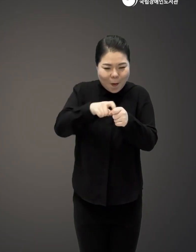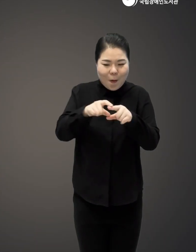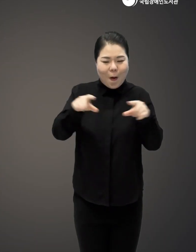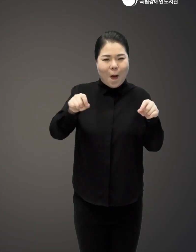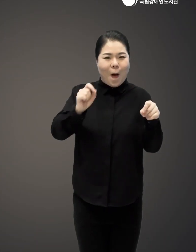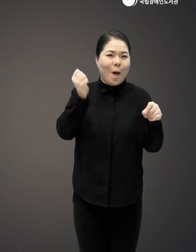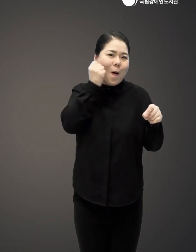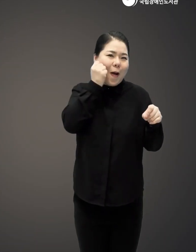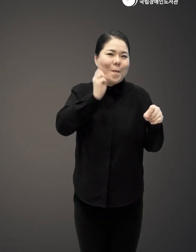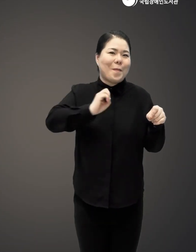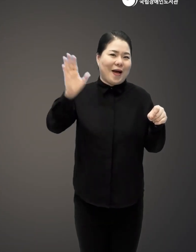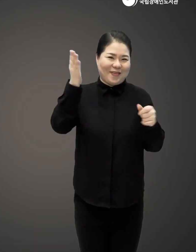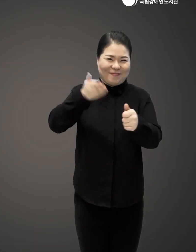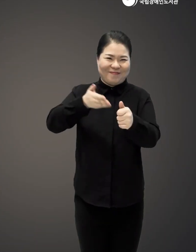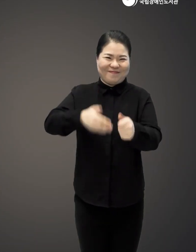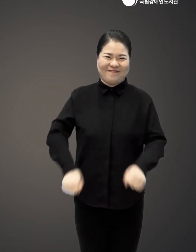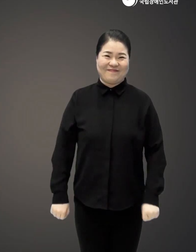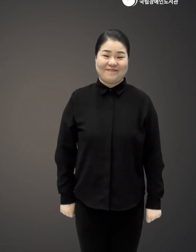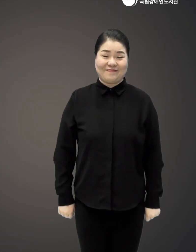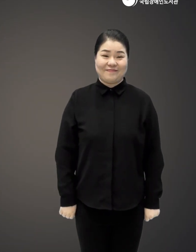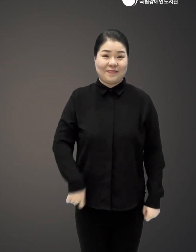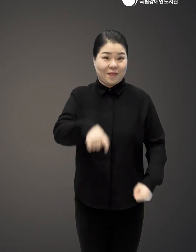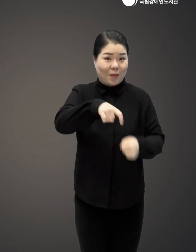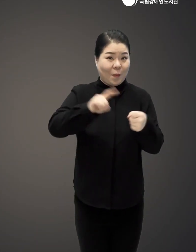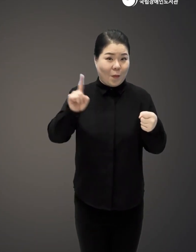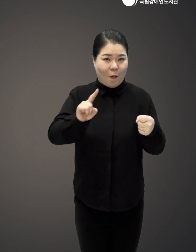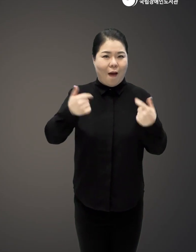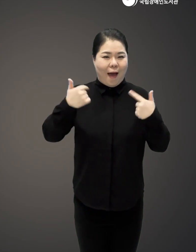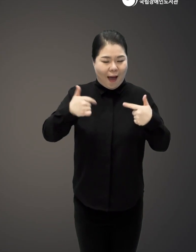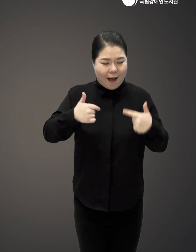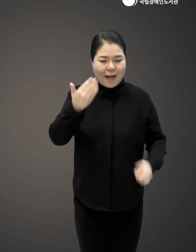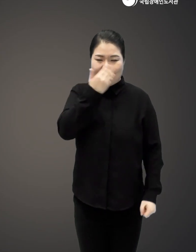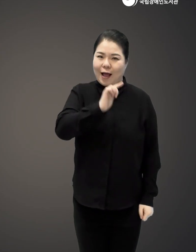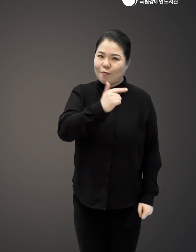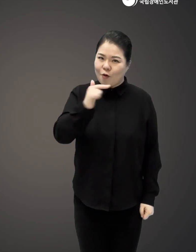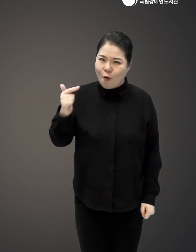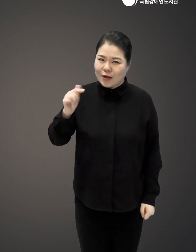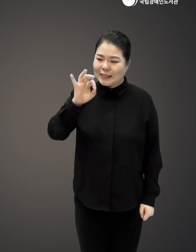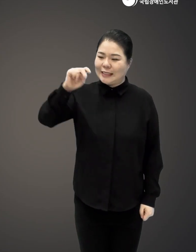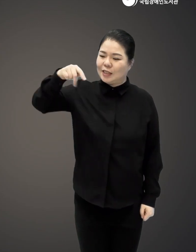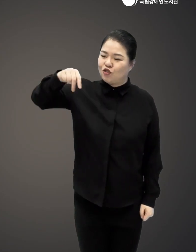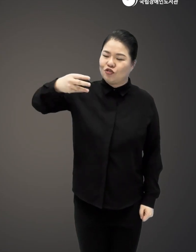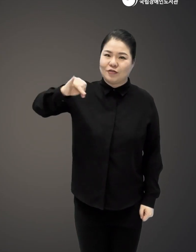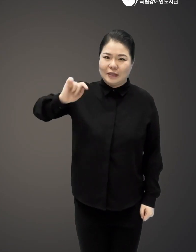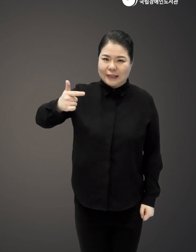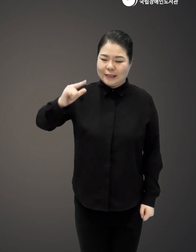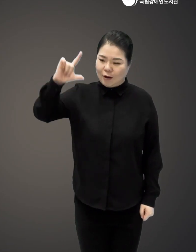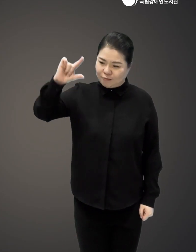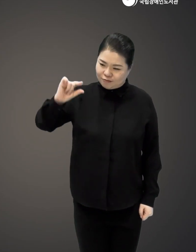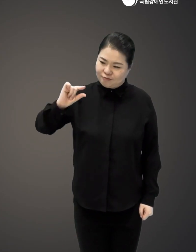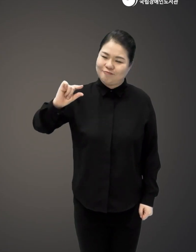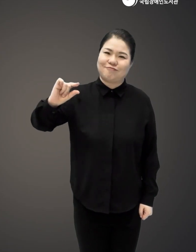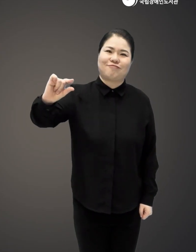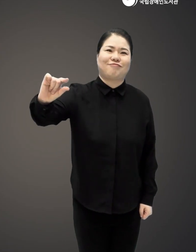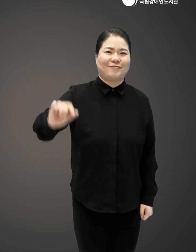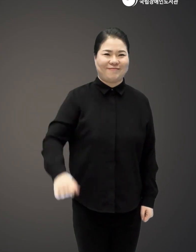스낵바를 내버려라 그리고 이 모든 것의 목표는 항상 인슐린을 낮게 유지하는 것